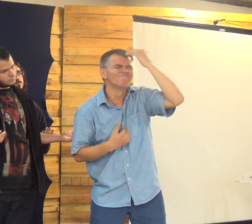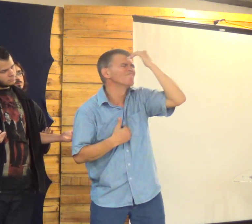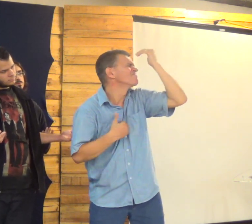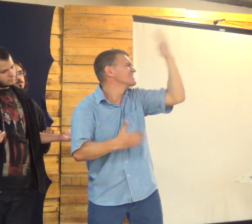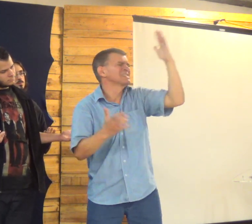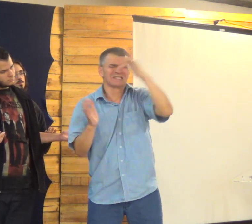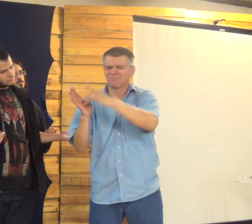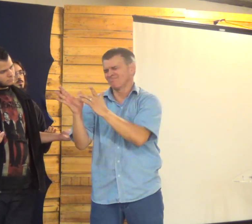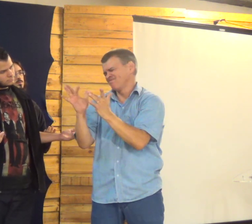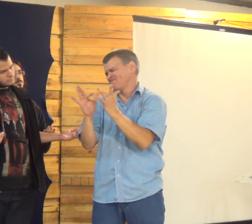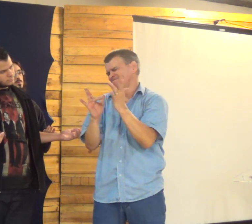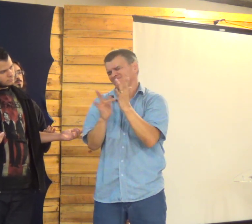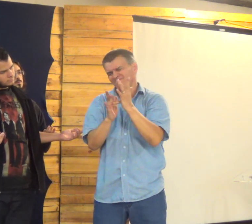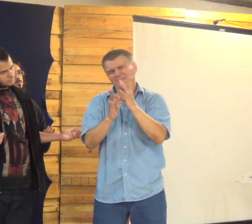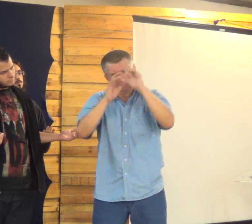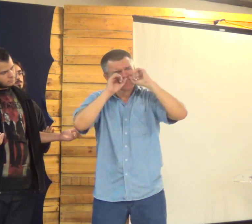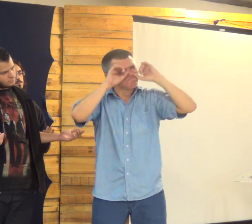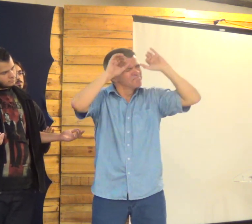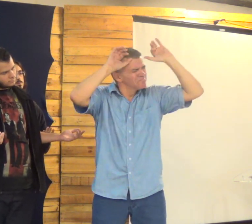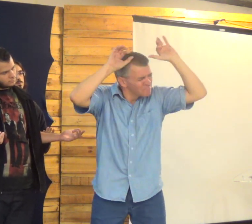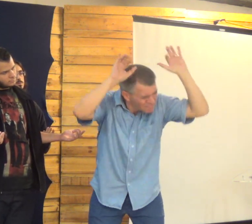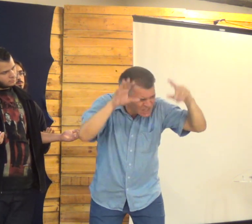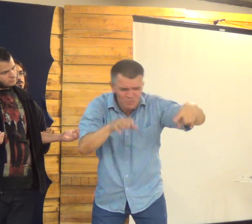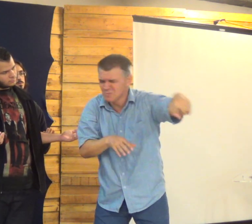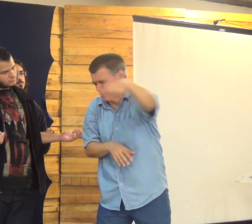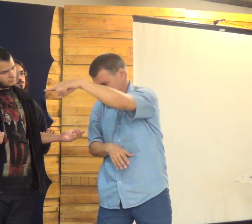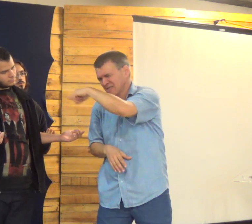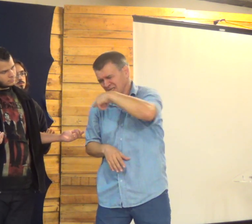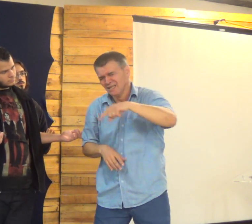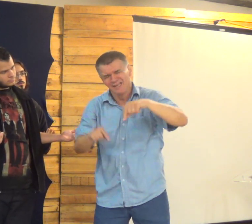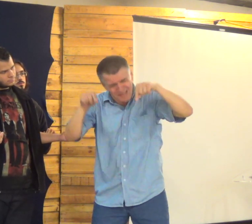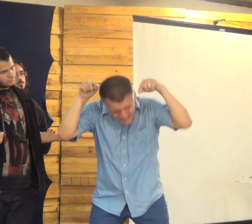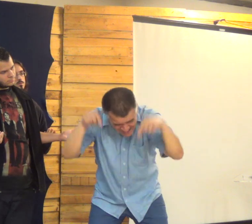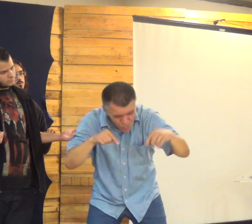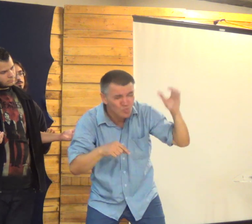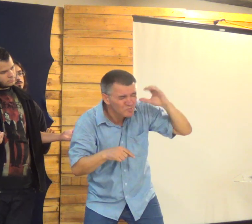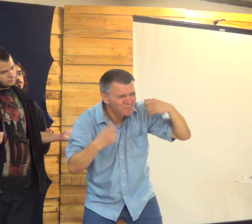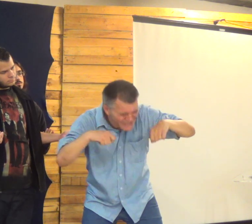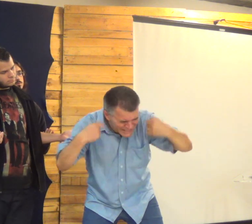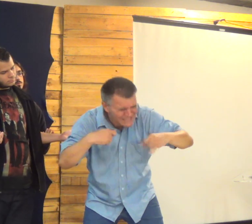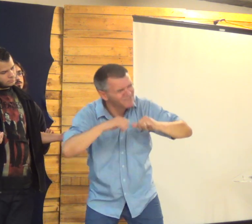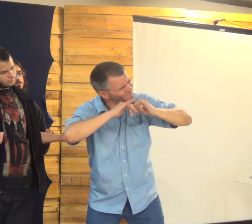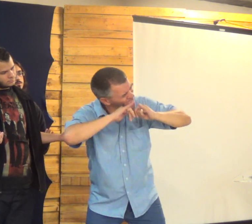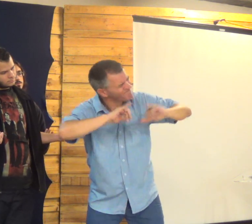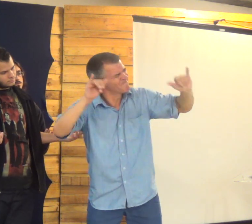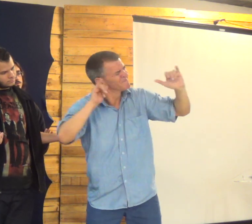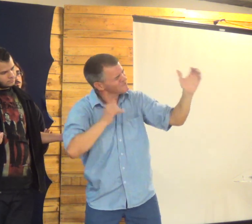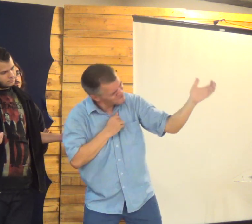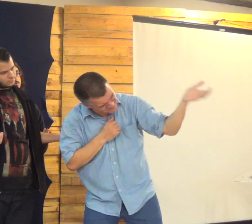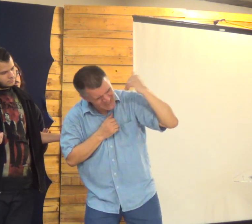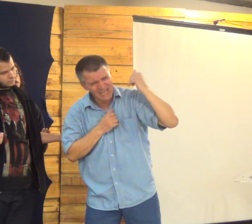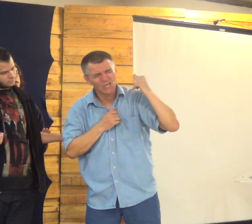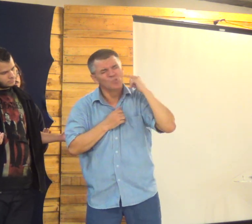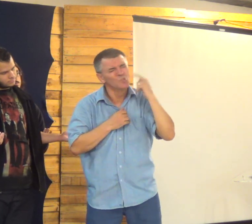bom Muito obrigado, Jesus Obrigado Abençoei todos aqui Porque Curitiba Precisa de Jesus